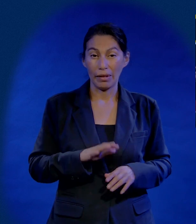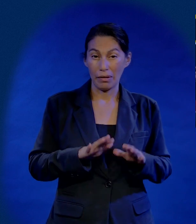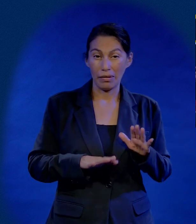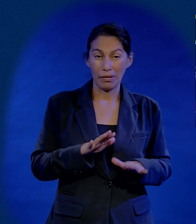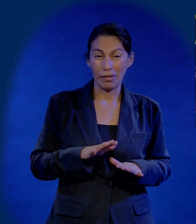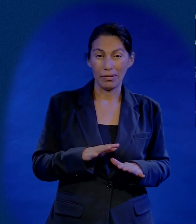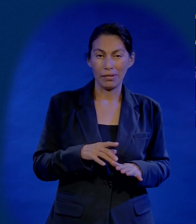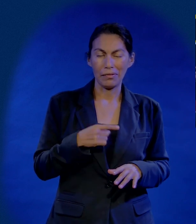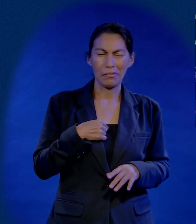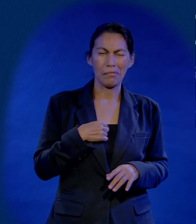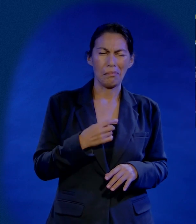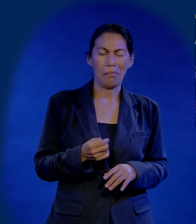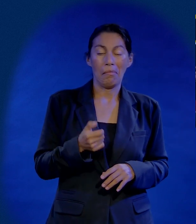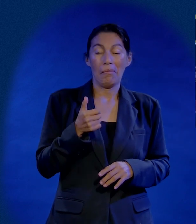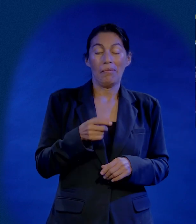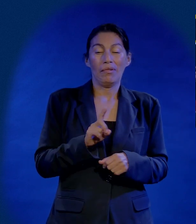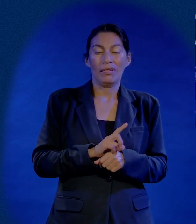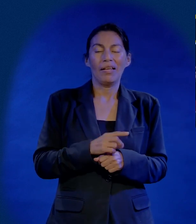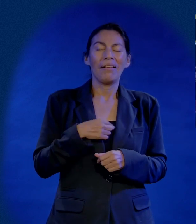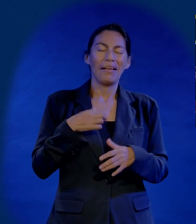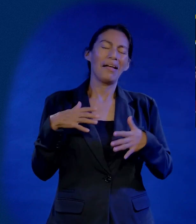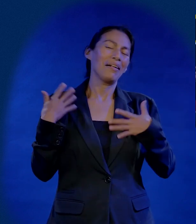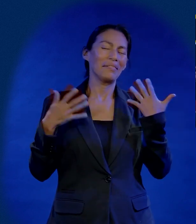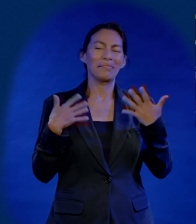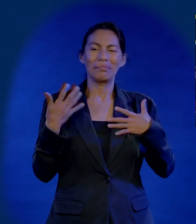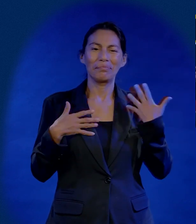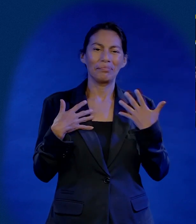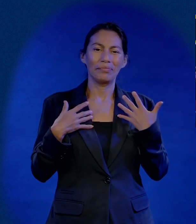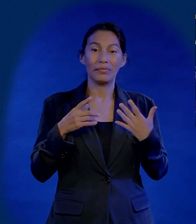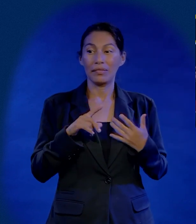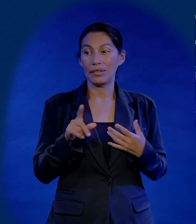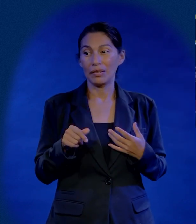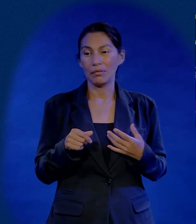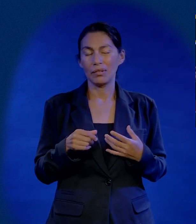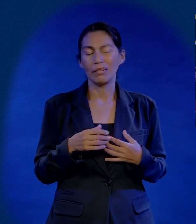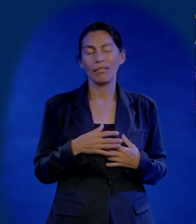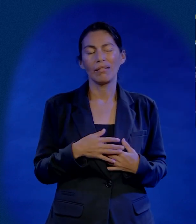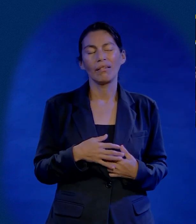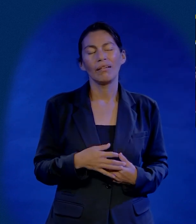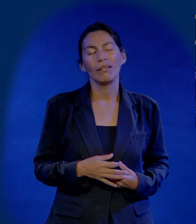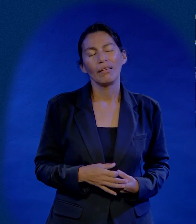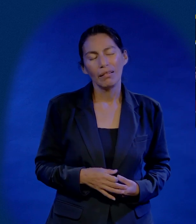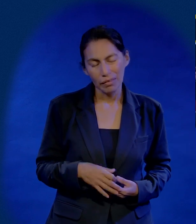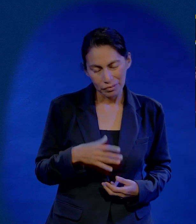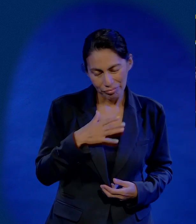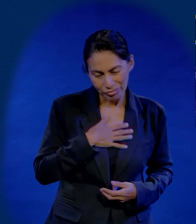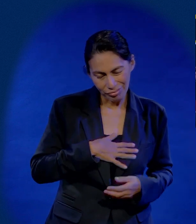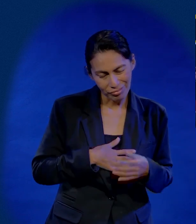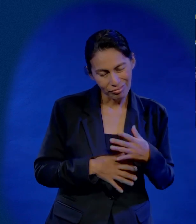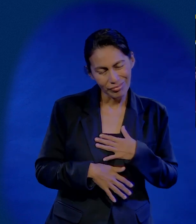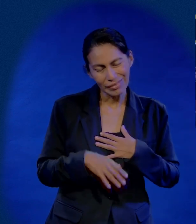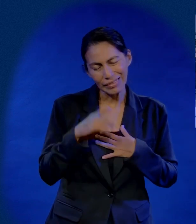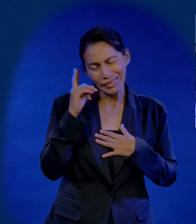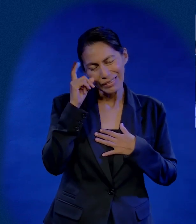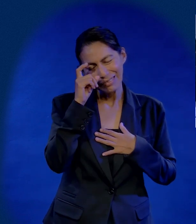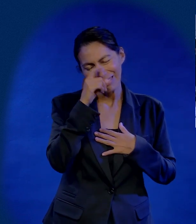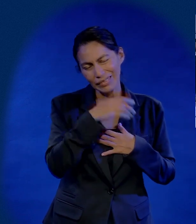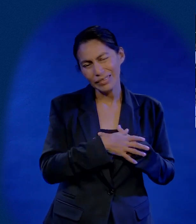le toca la leche. A veces, los primeros días era muy feliz, pero ya los siguientes días no es que no quería que comiera, es que no podía